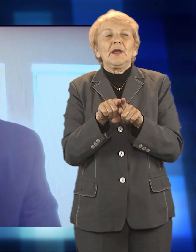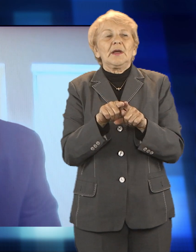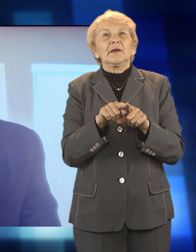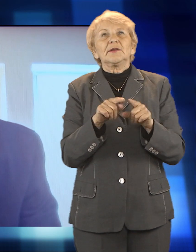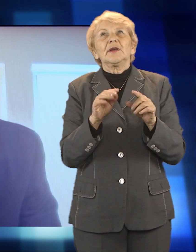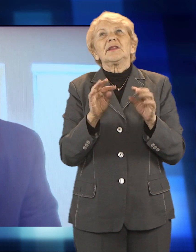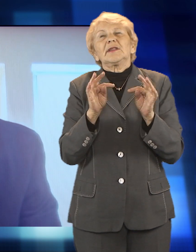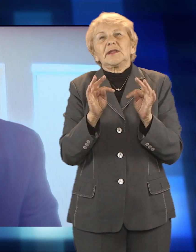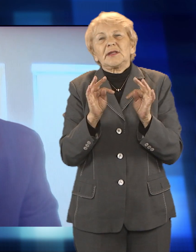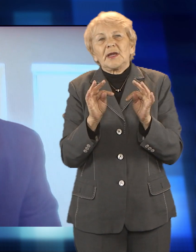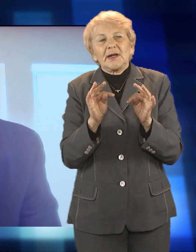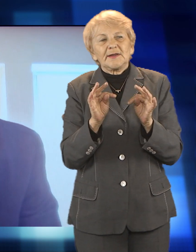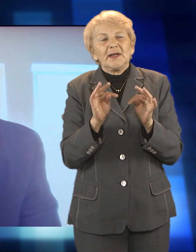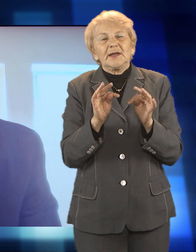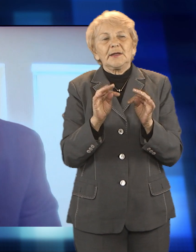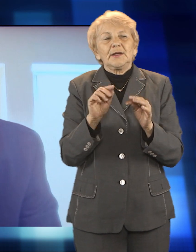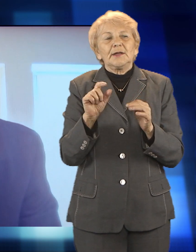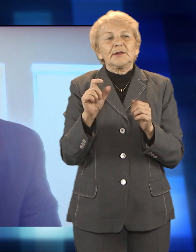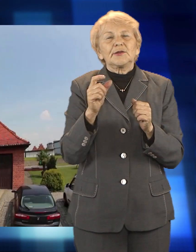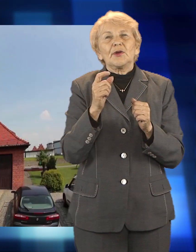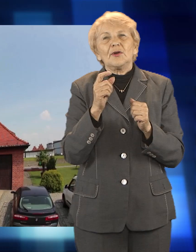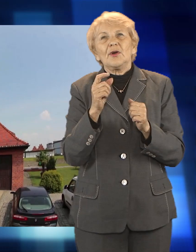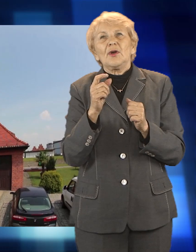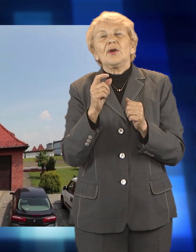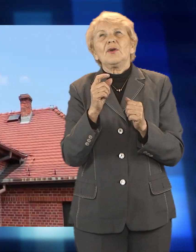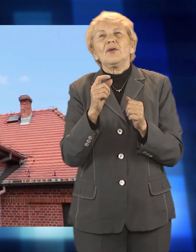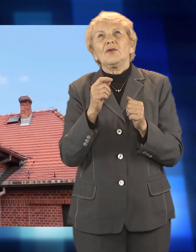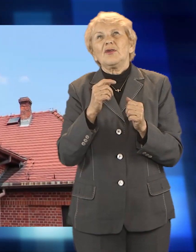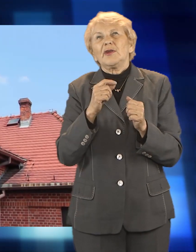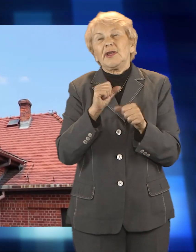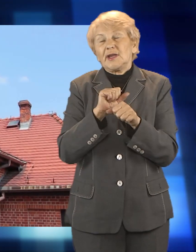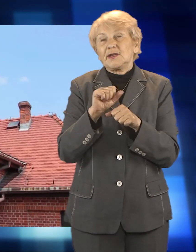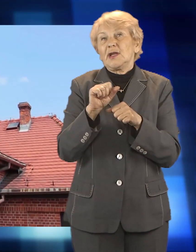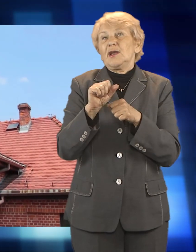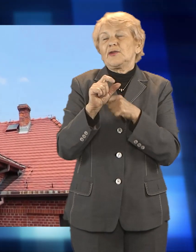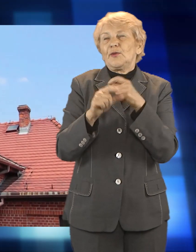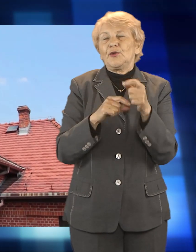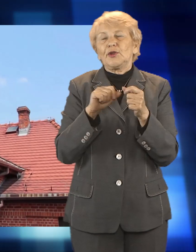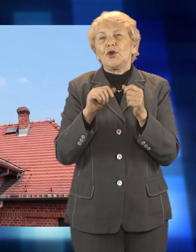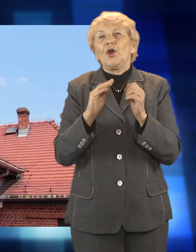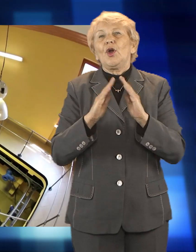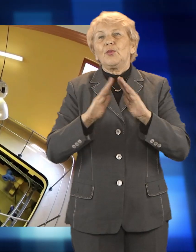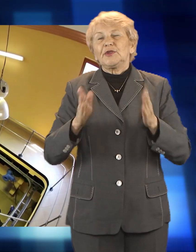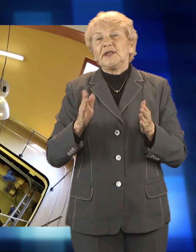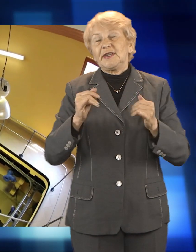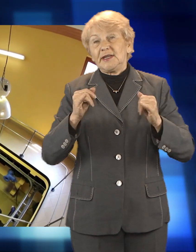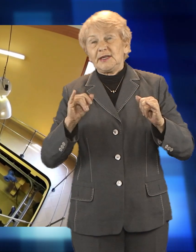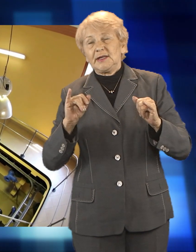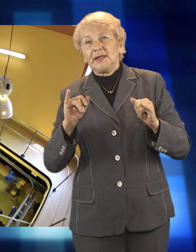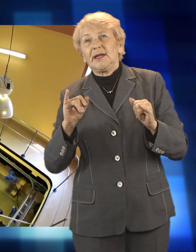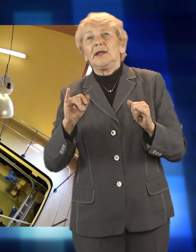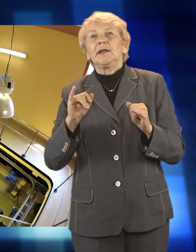oddzielenie firmy z korzystania przez osoby postronne, czyli wszystkie nasze budynki są zamknięte, nasi